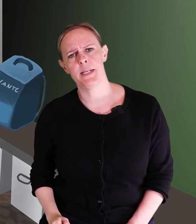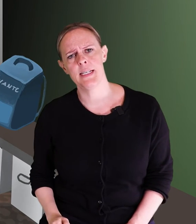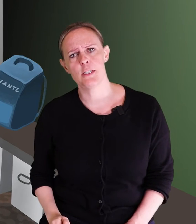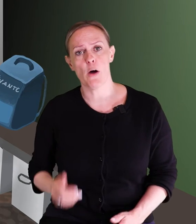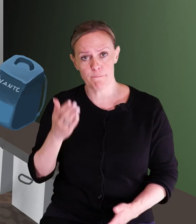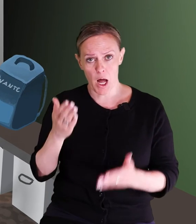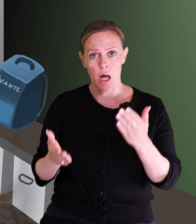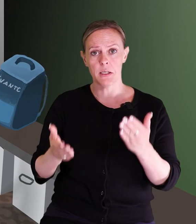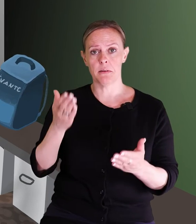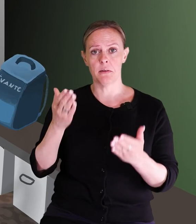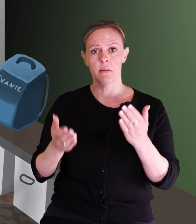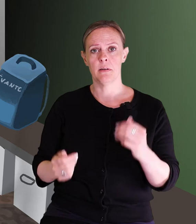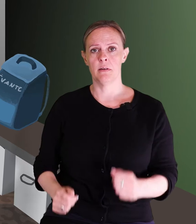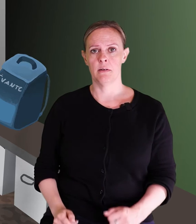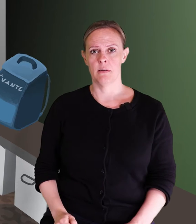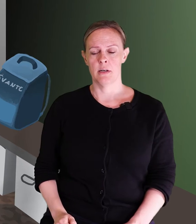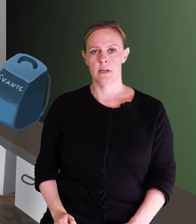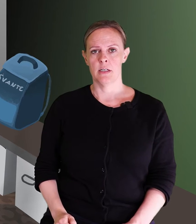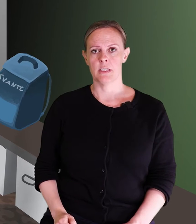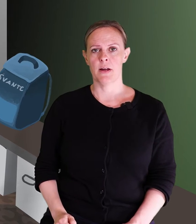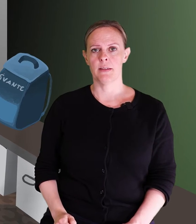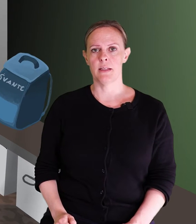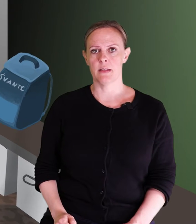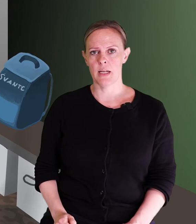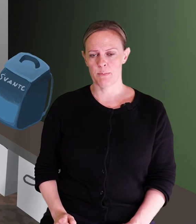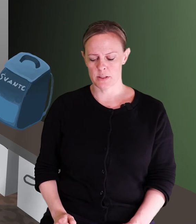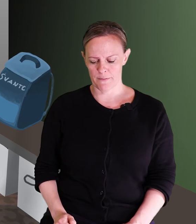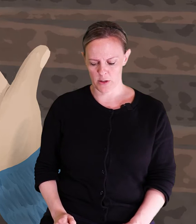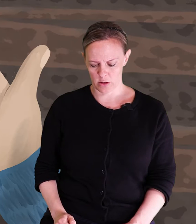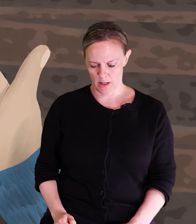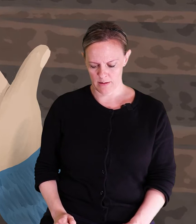precis som vanligt. Svante tittar ner på sina fötter.